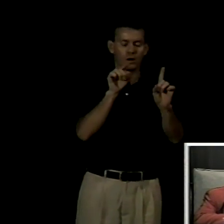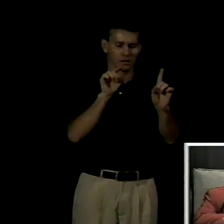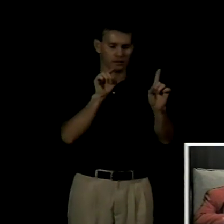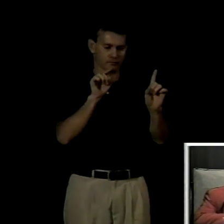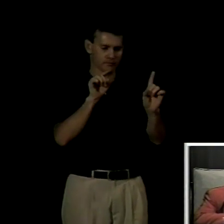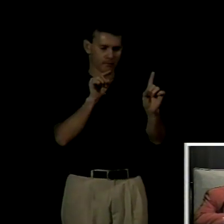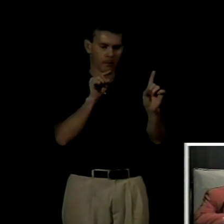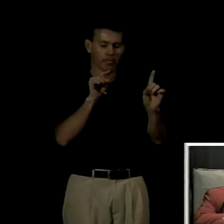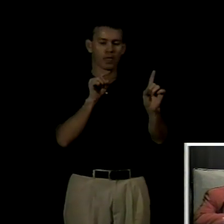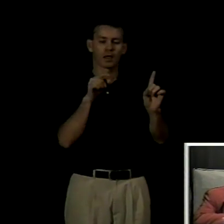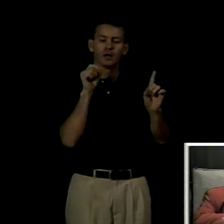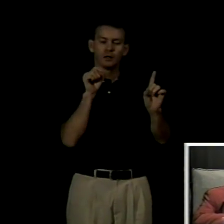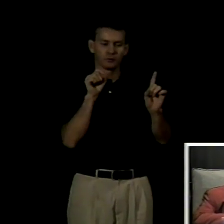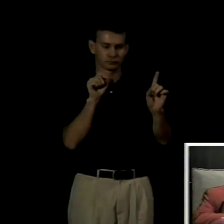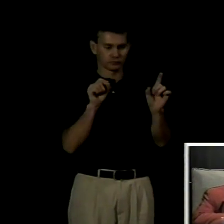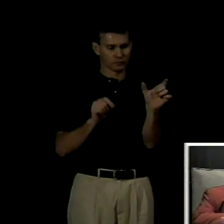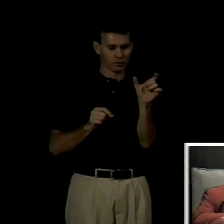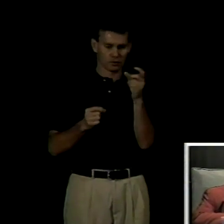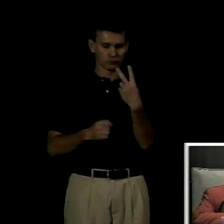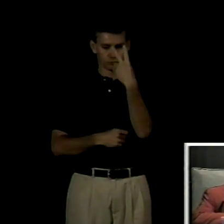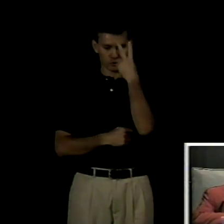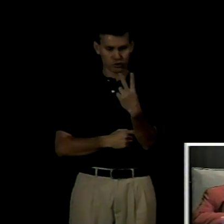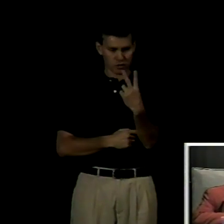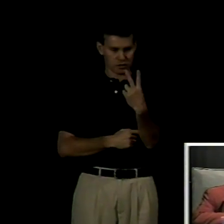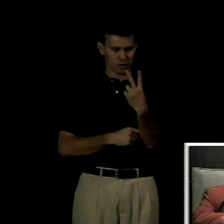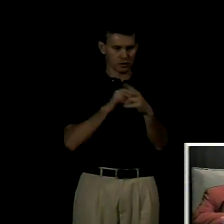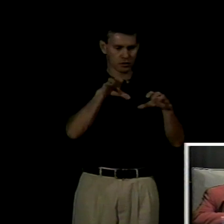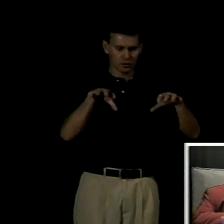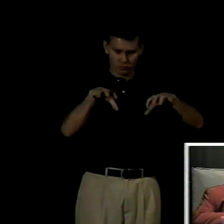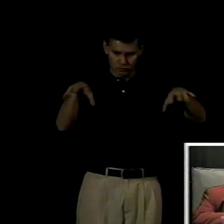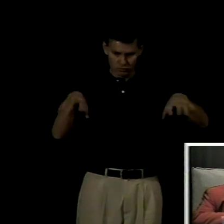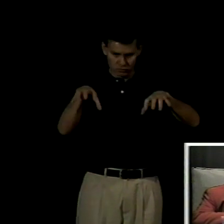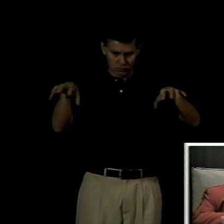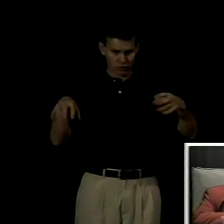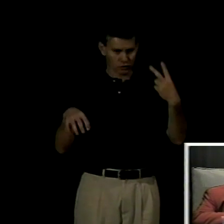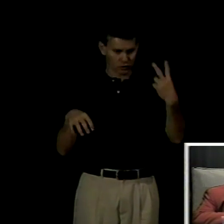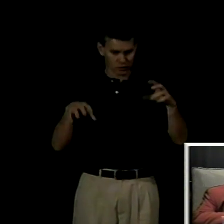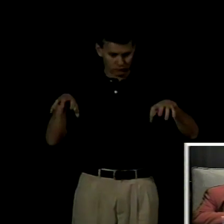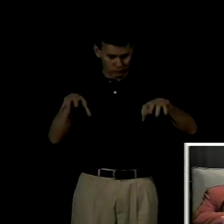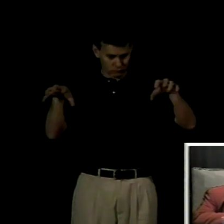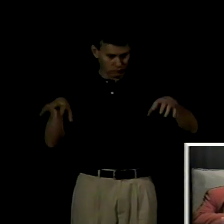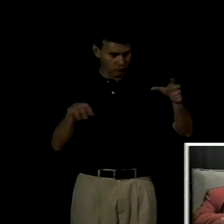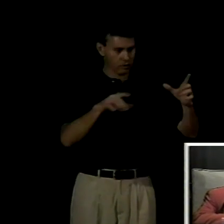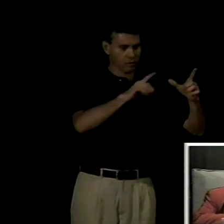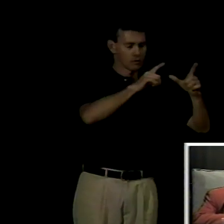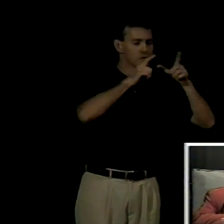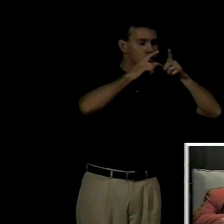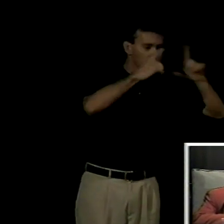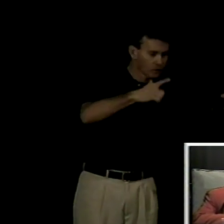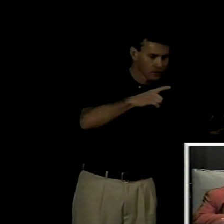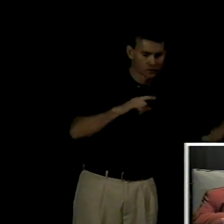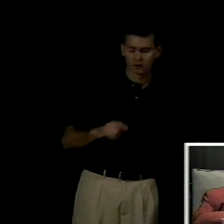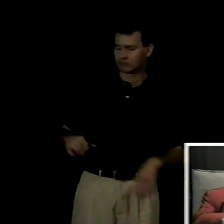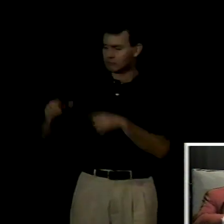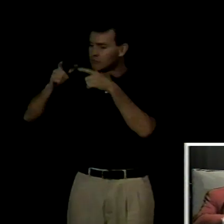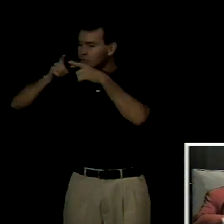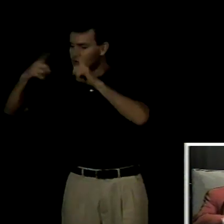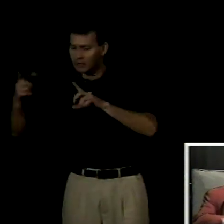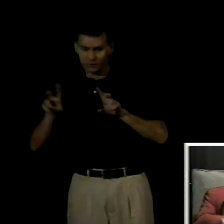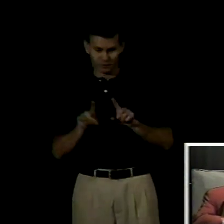de los dos sistemas lingüísticos que están en juego en cualquier educación del sordo que pretenda llamarse bilingüe a